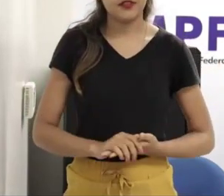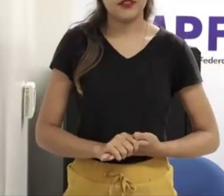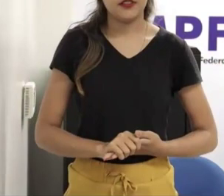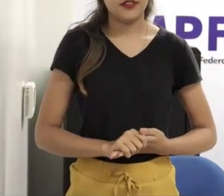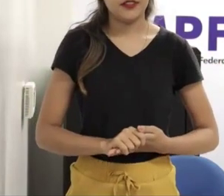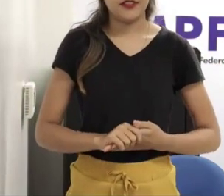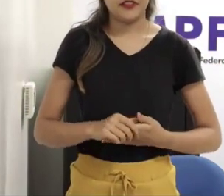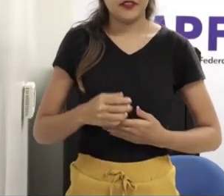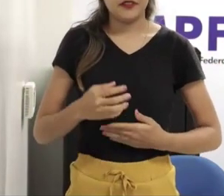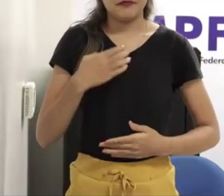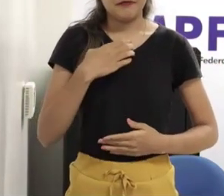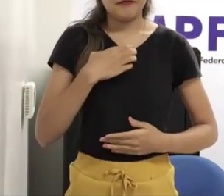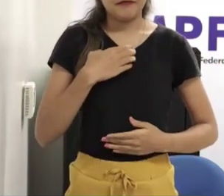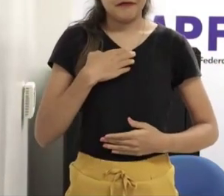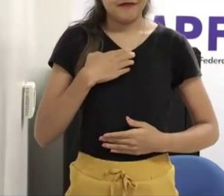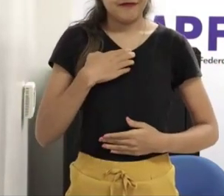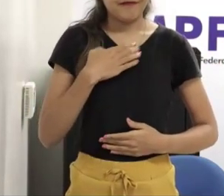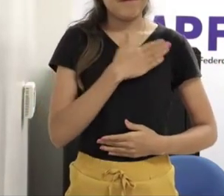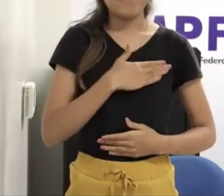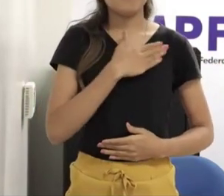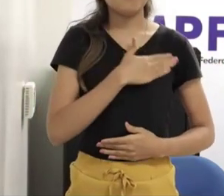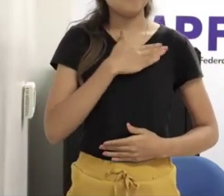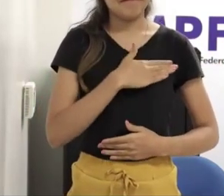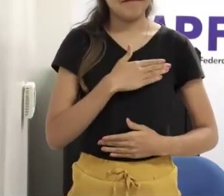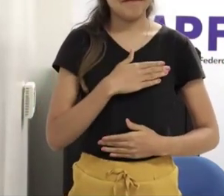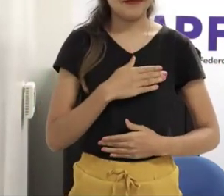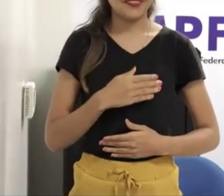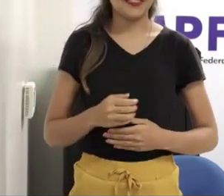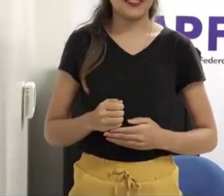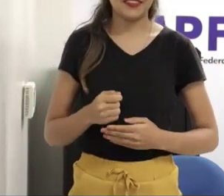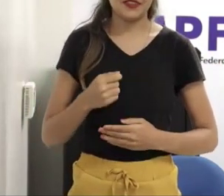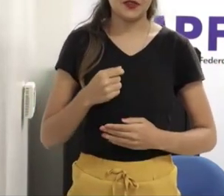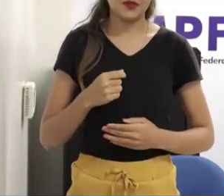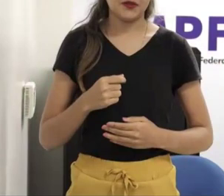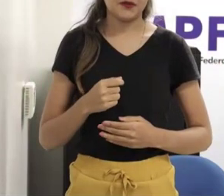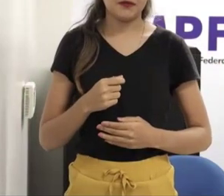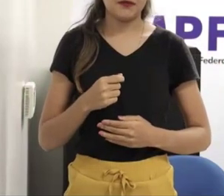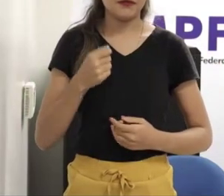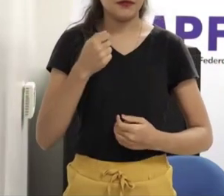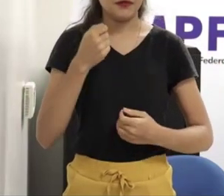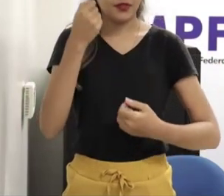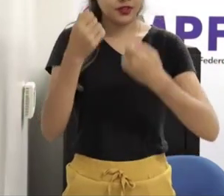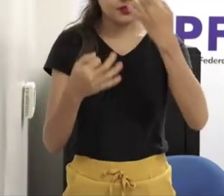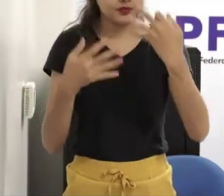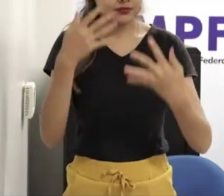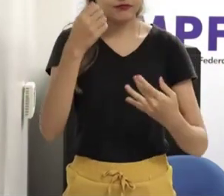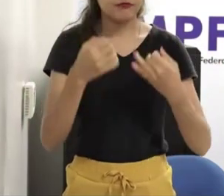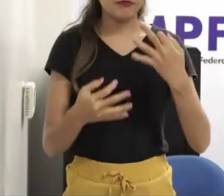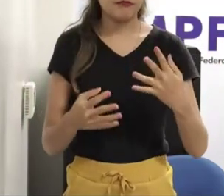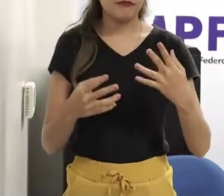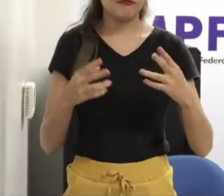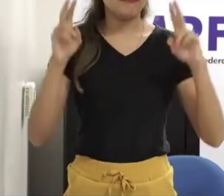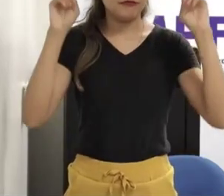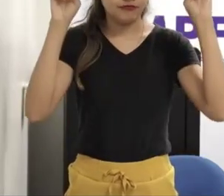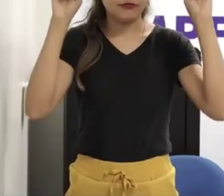de um movimento aí de uma pauta, eu diria urgente, sempre vai